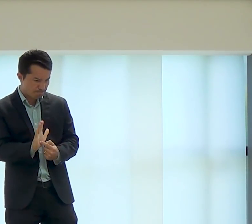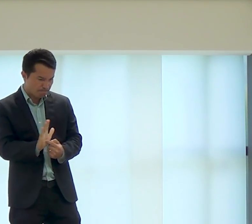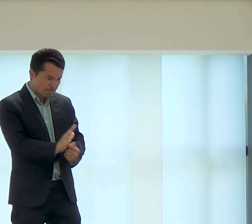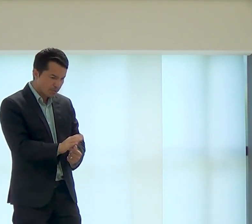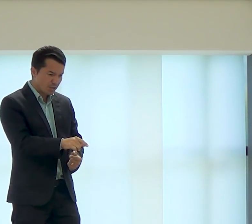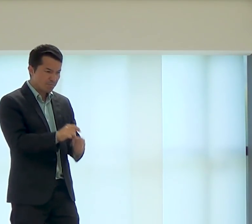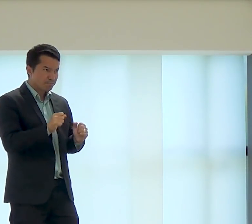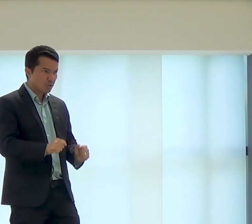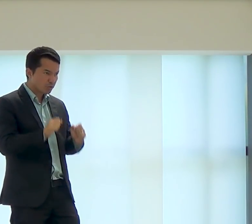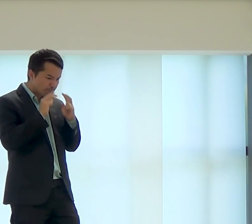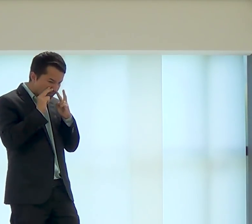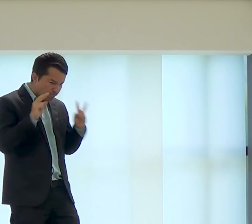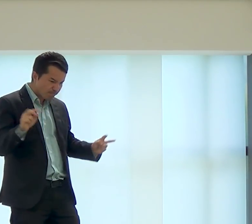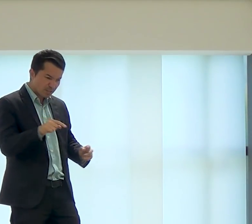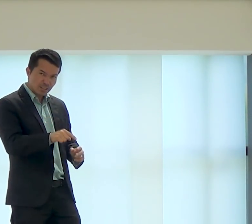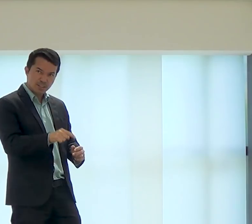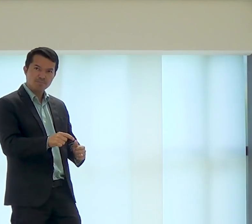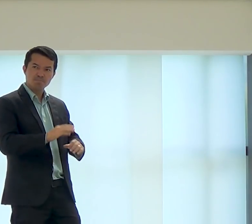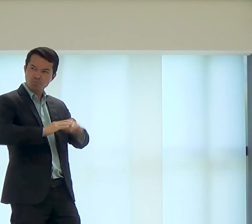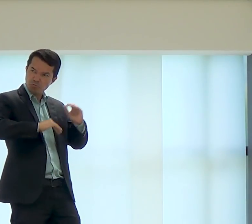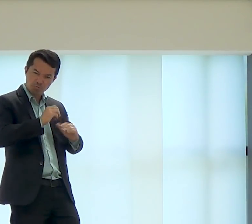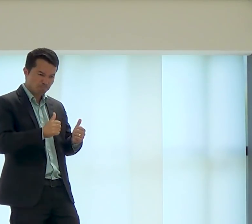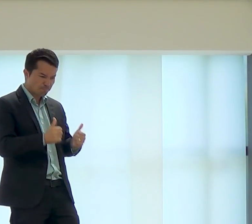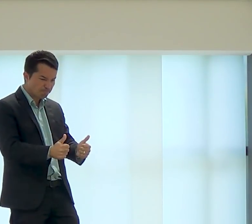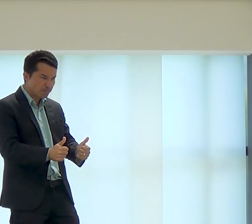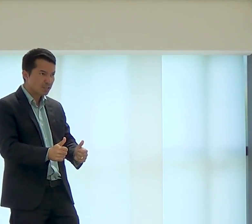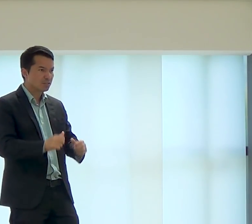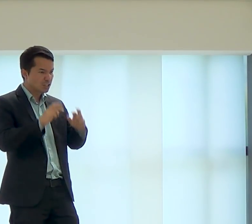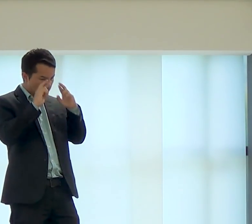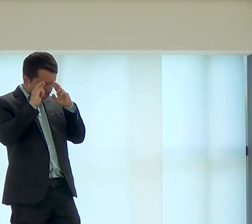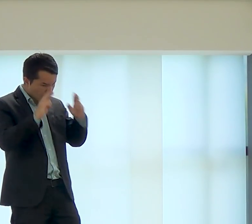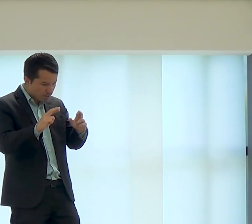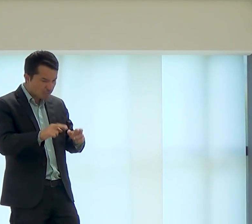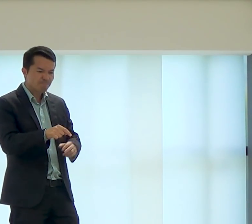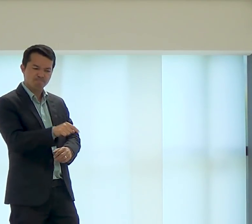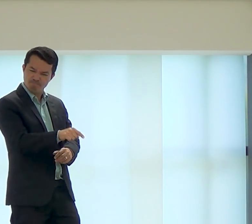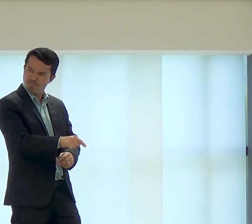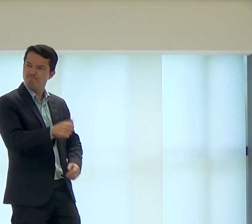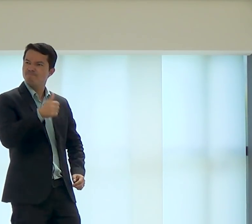esse certamente será o filho, o pai de Jesus.